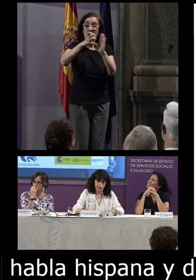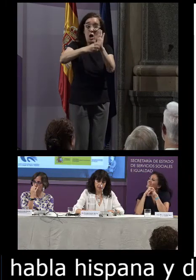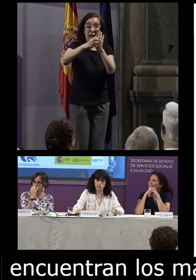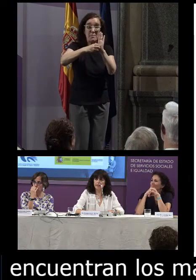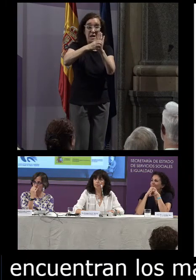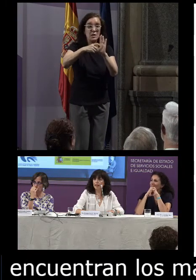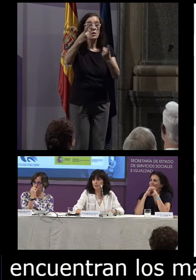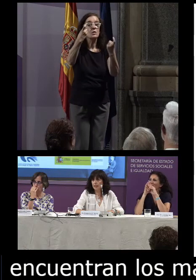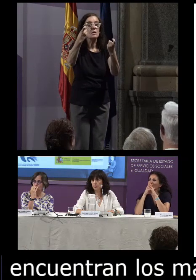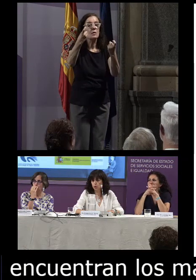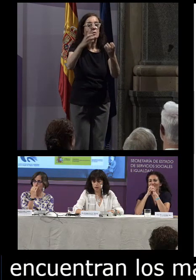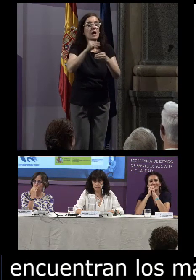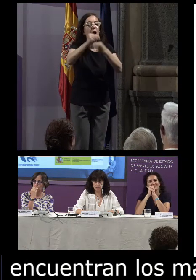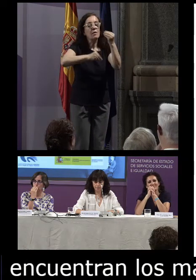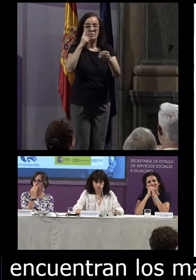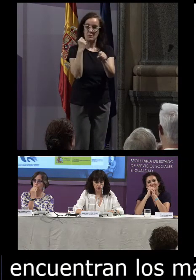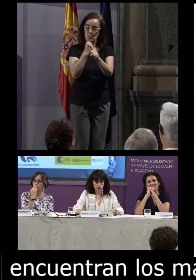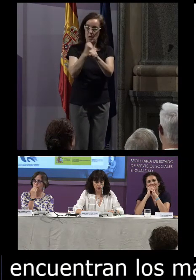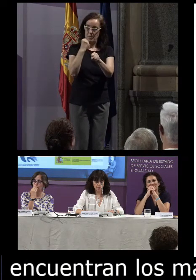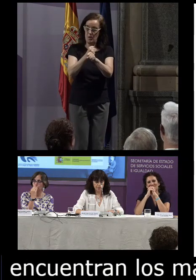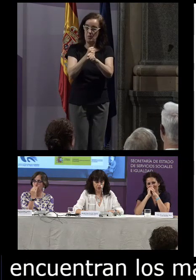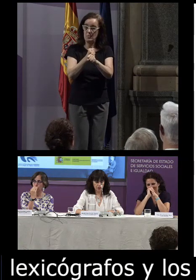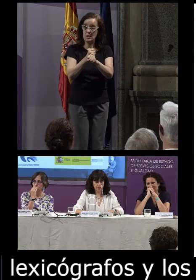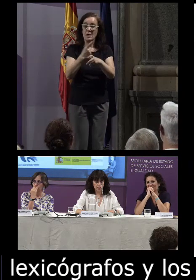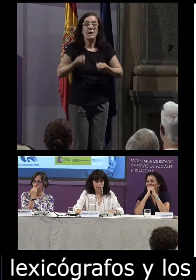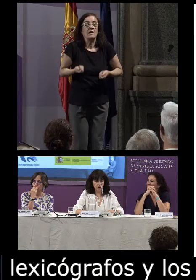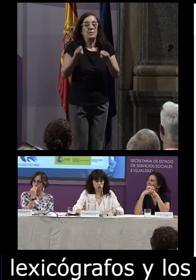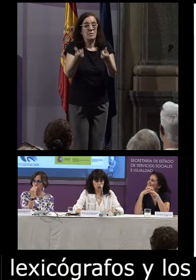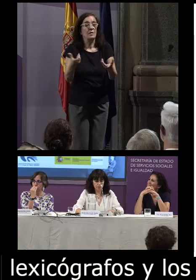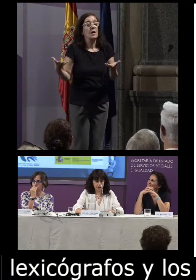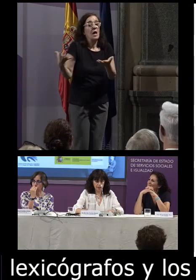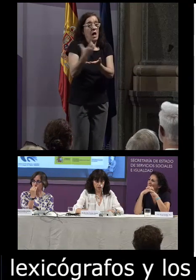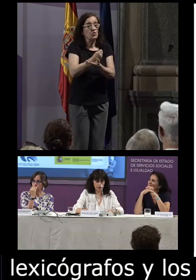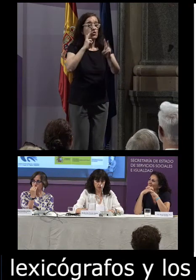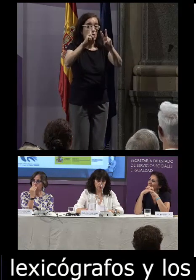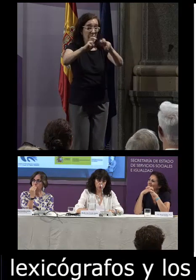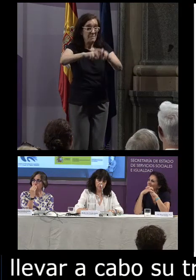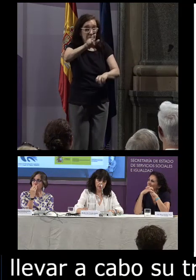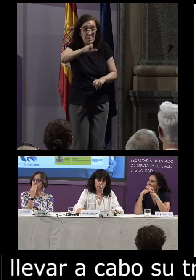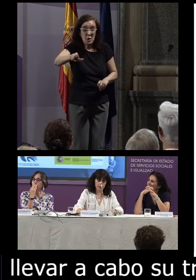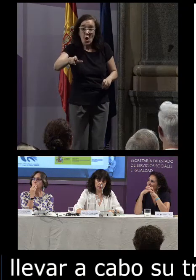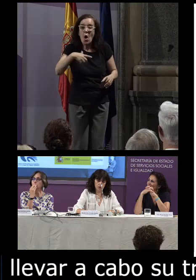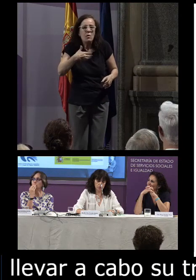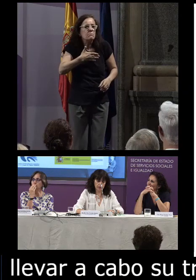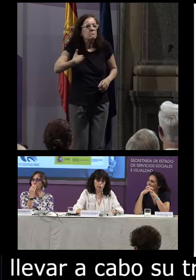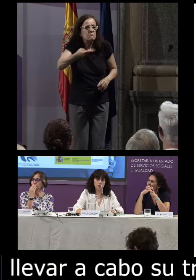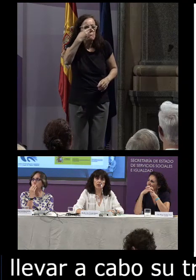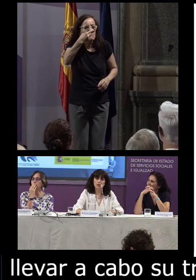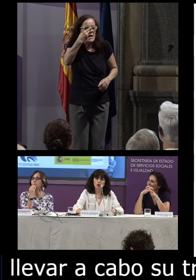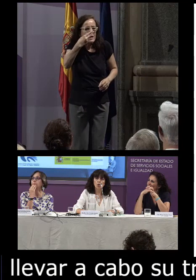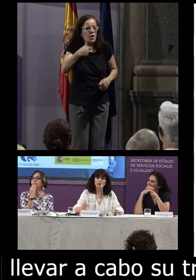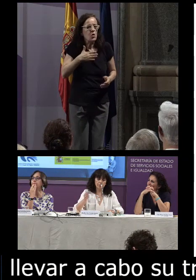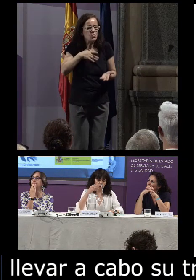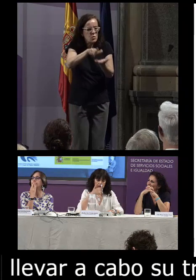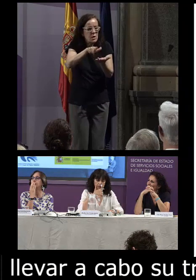necesitan para llevar a cabo su trabajo y proporciona a todos los investigadores o simples interesados en nuestra lengua